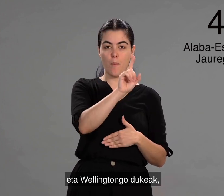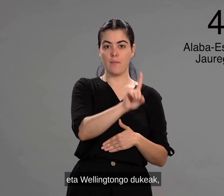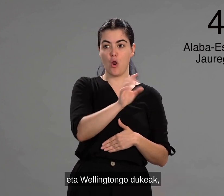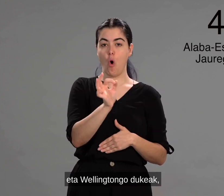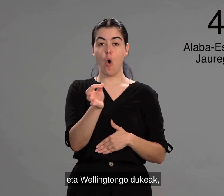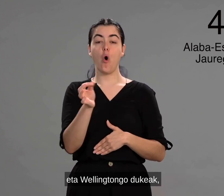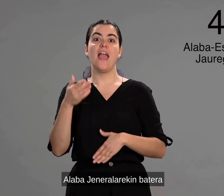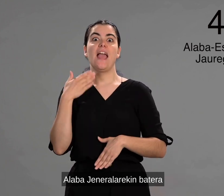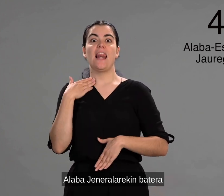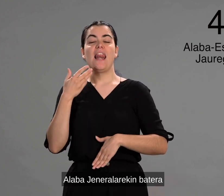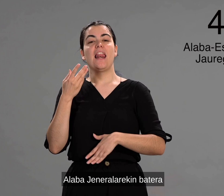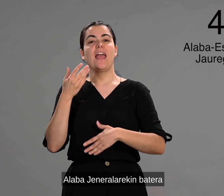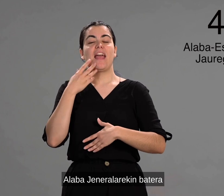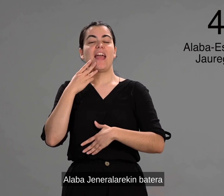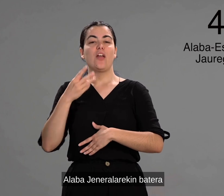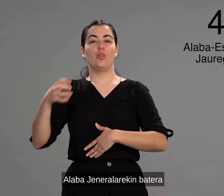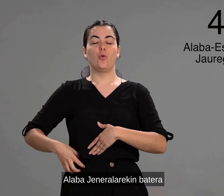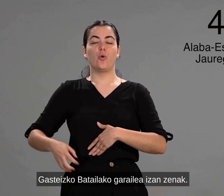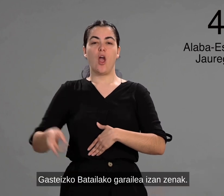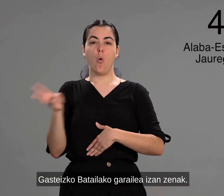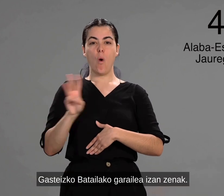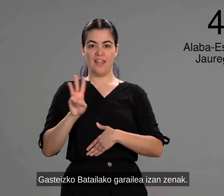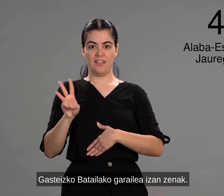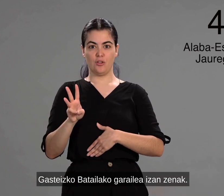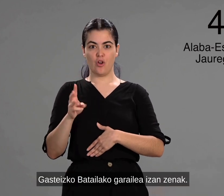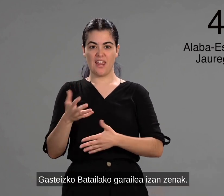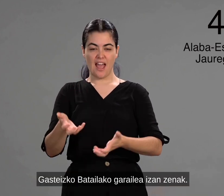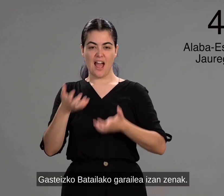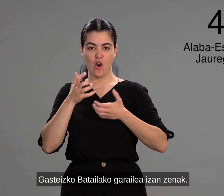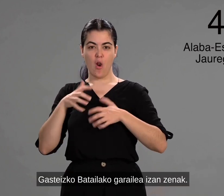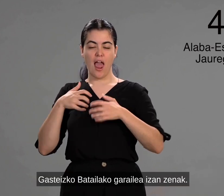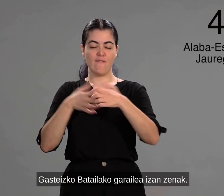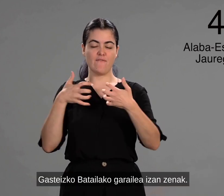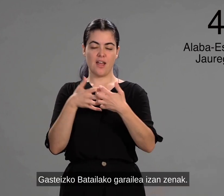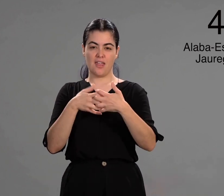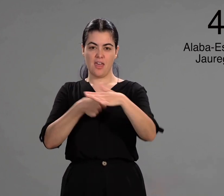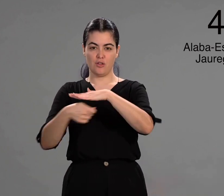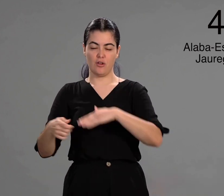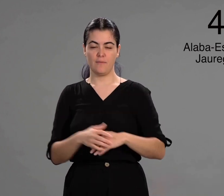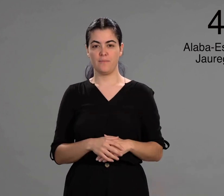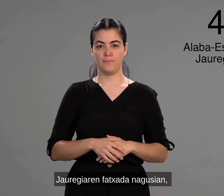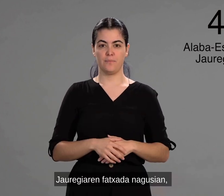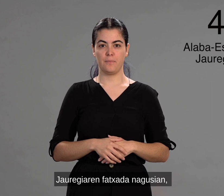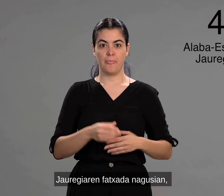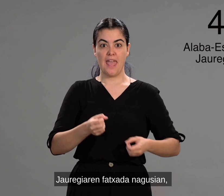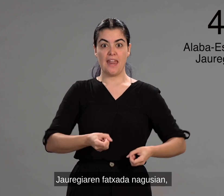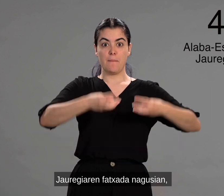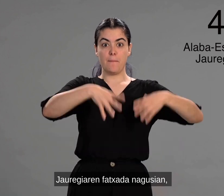godukeak. alaba generalarekin batera gazteizko bataiako garailea izan zenak. Jauregiaren fatxadan